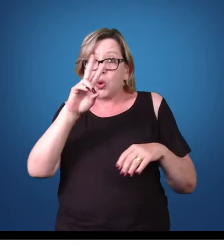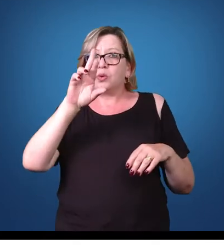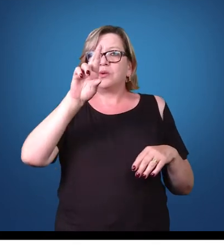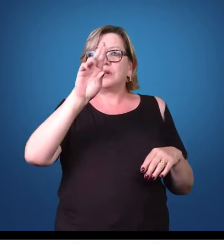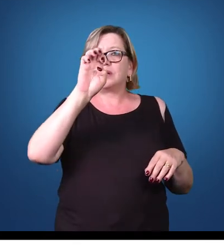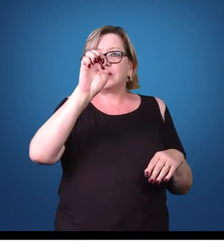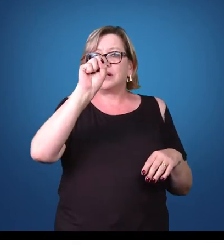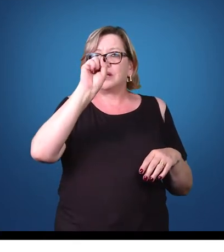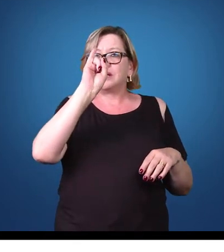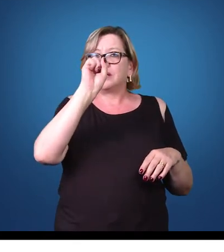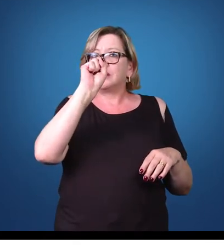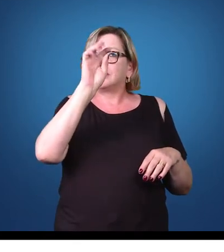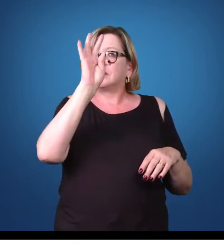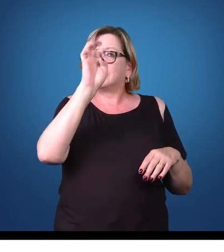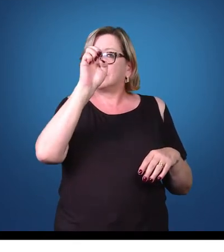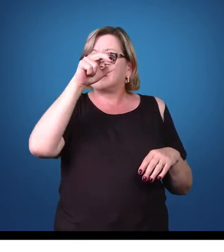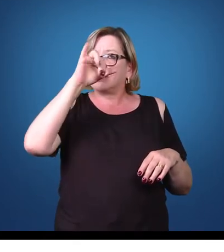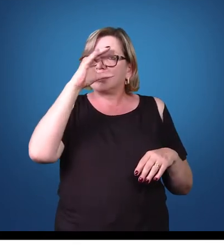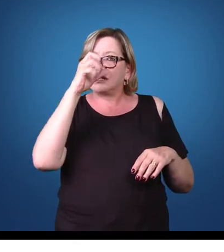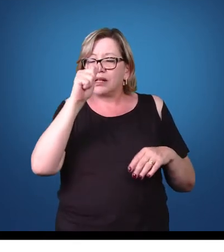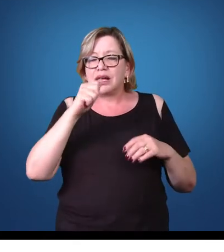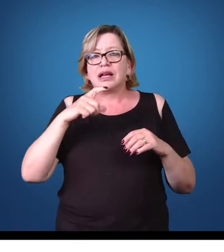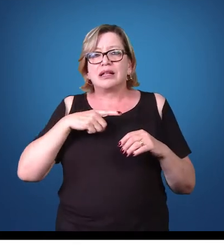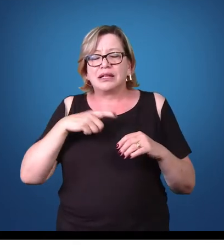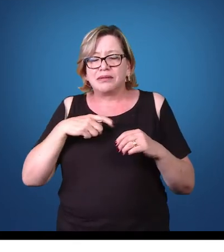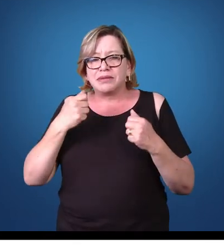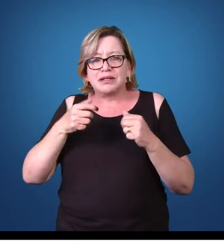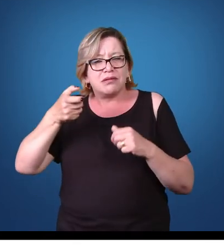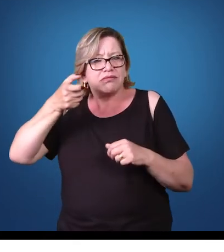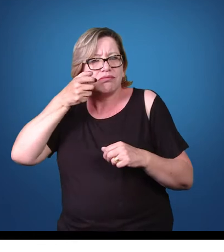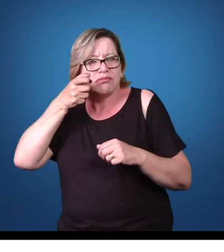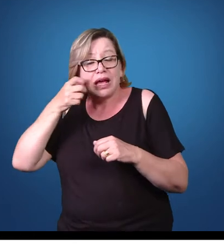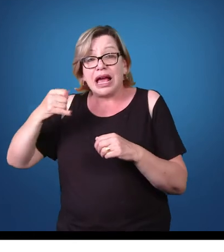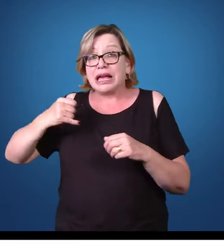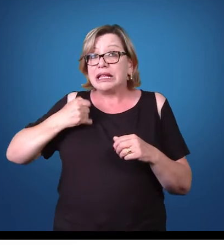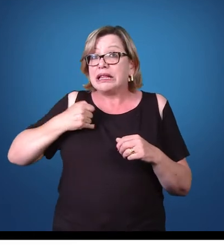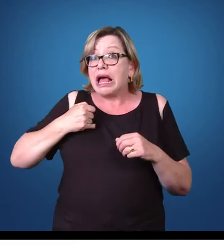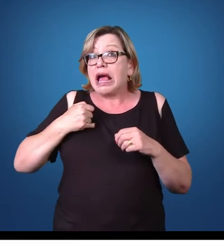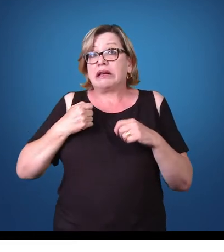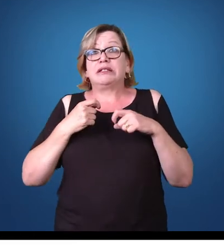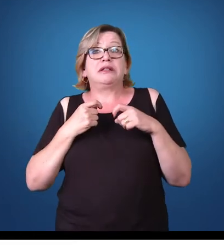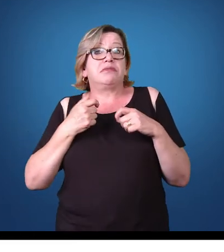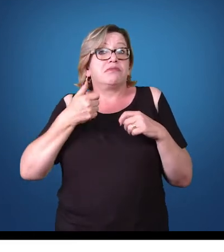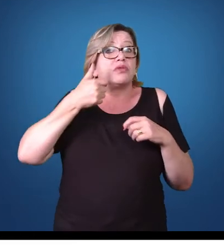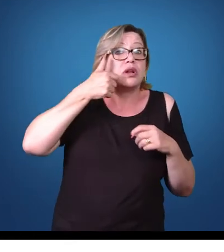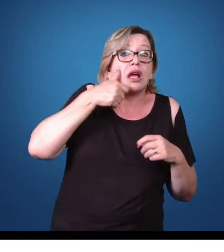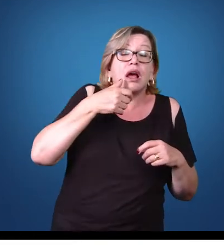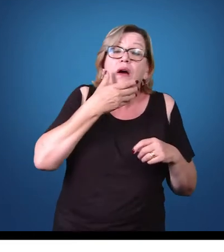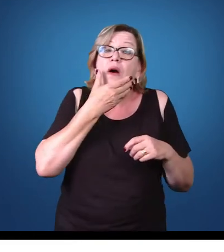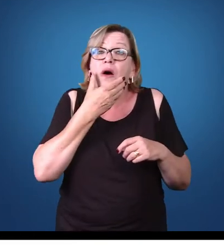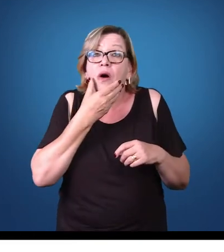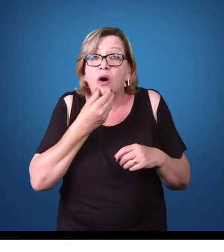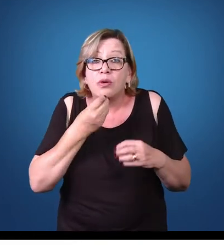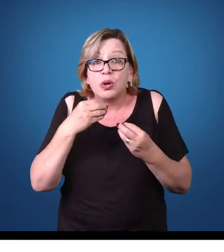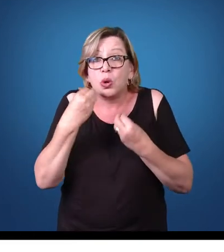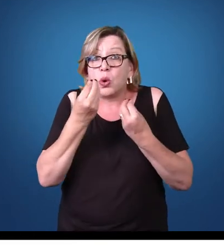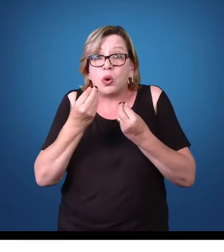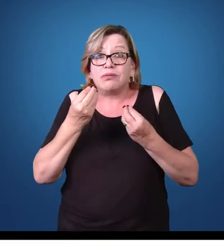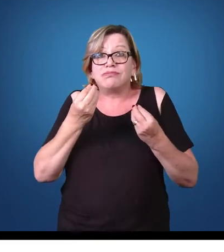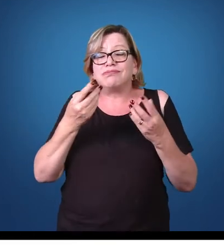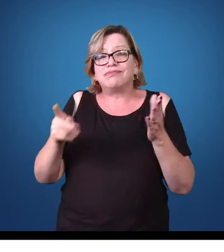idade, ao sexo, ao estado nutricional desse hospedeiro. São condições que podem levar o hospedeiro a